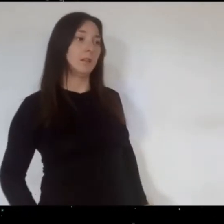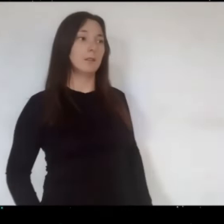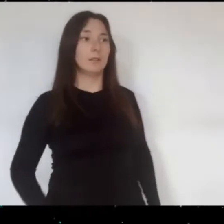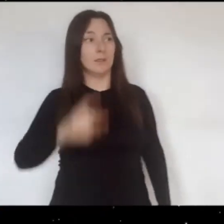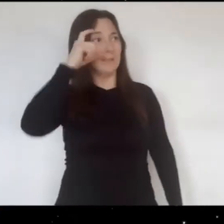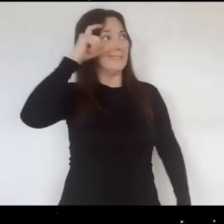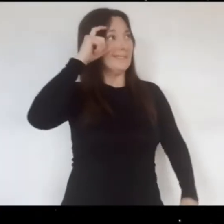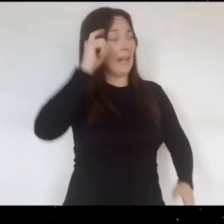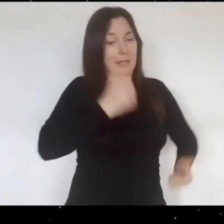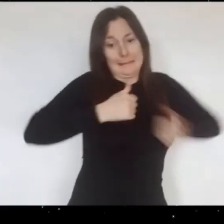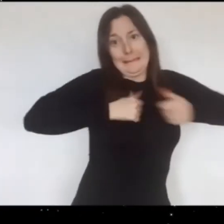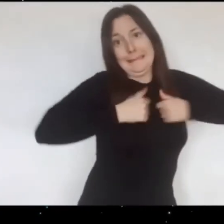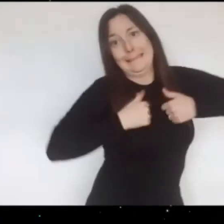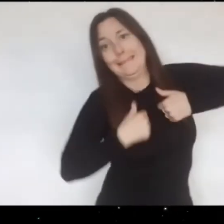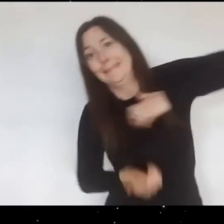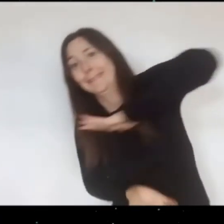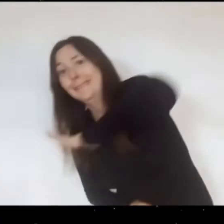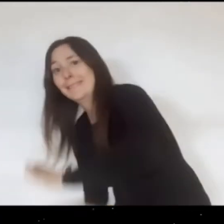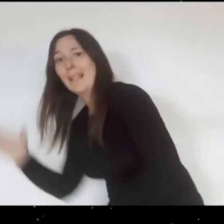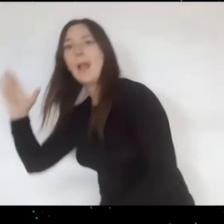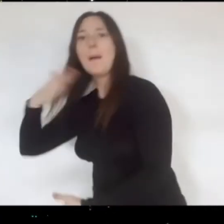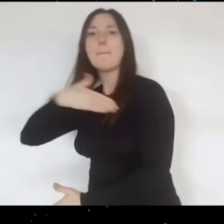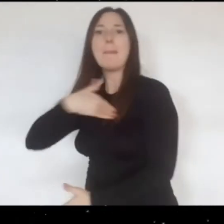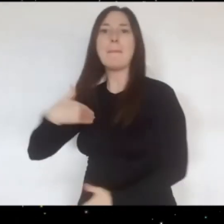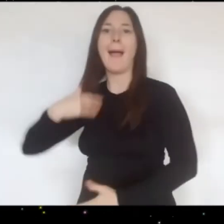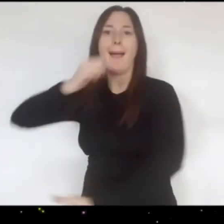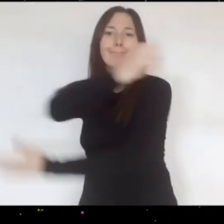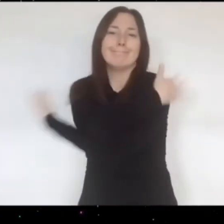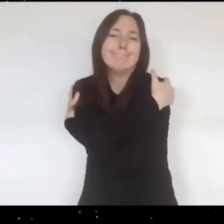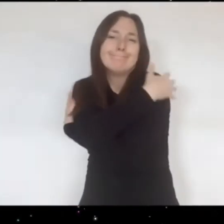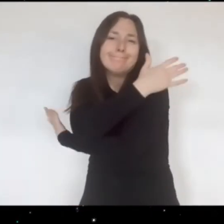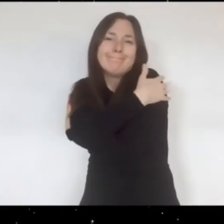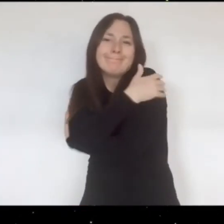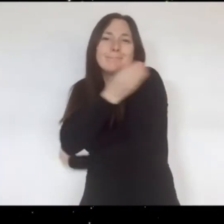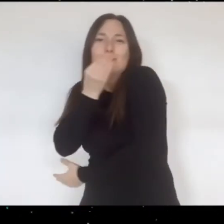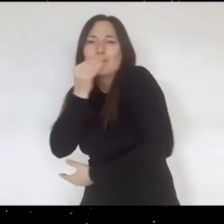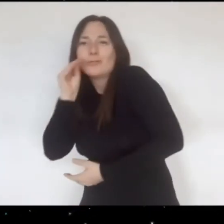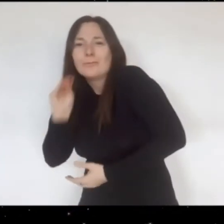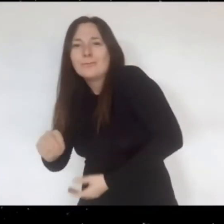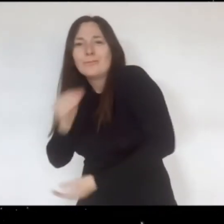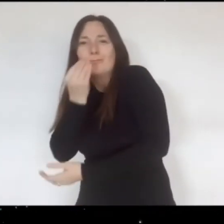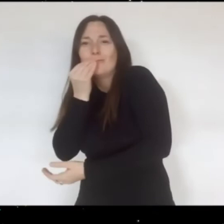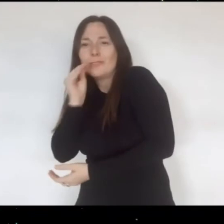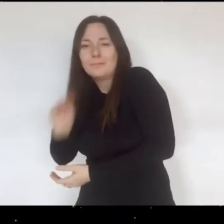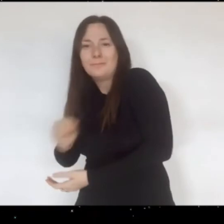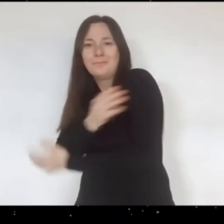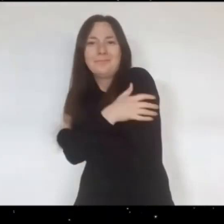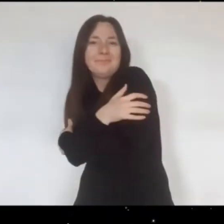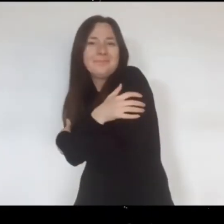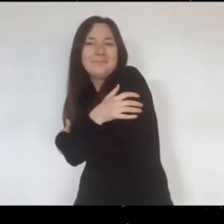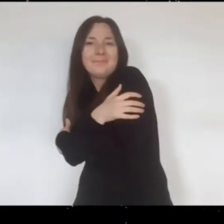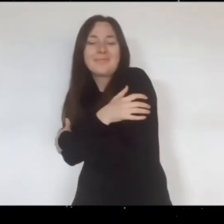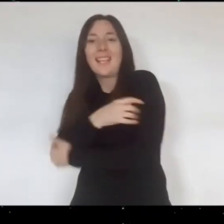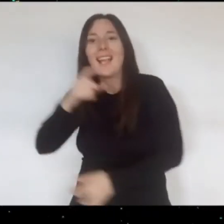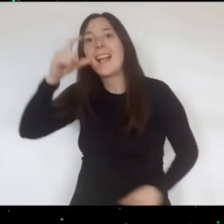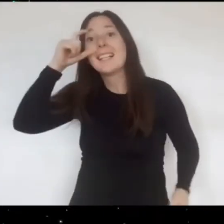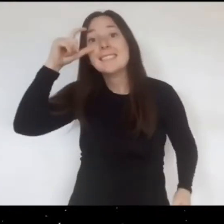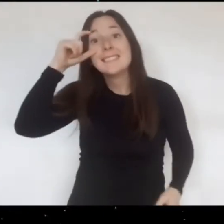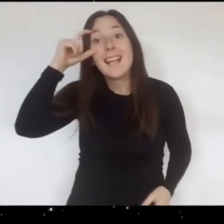gusta nada Y Estela corre hacia mi mamá que la abraza y le da un beso muy tierno